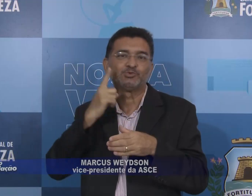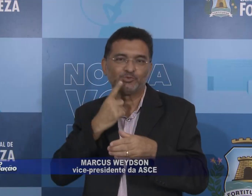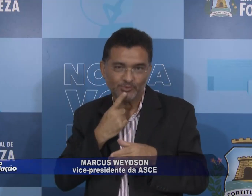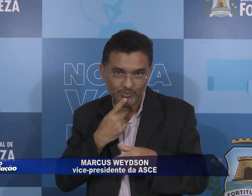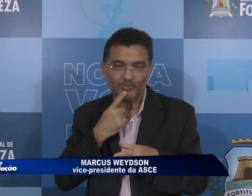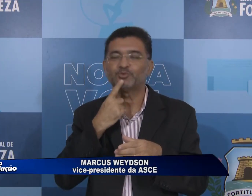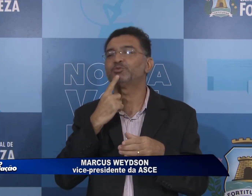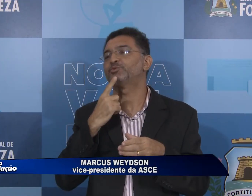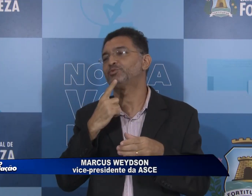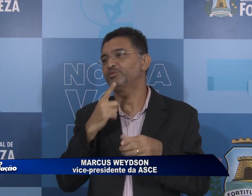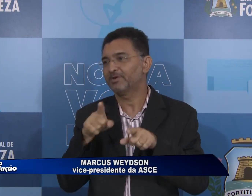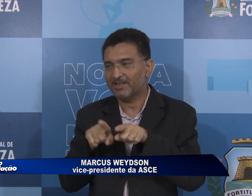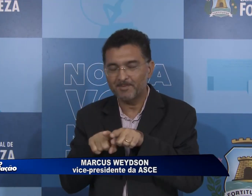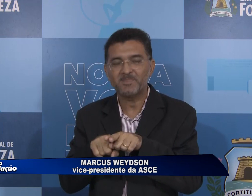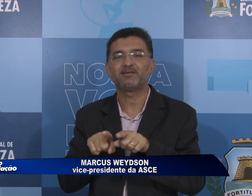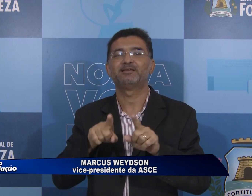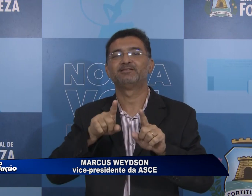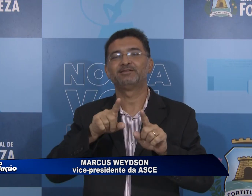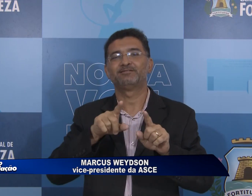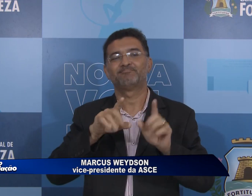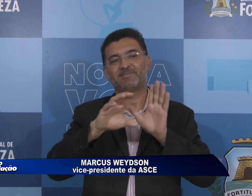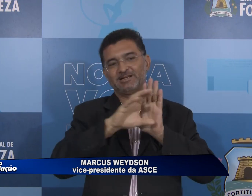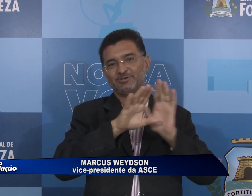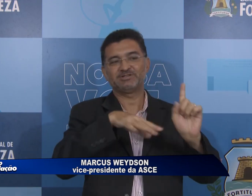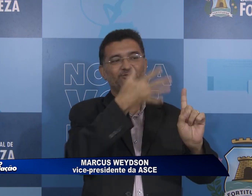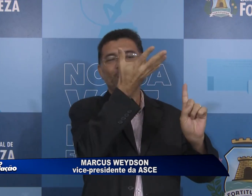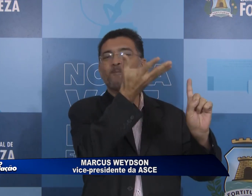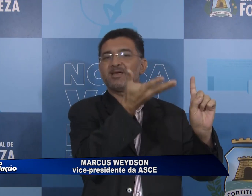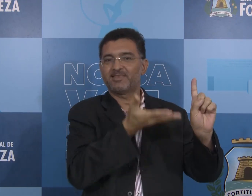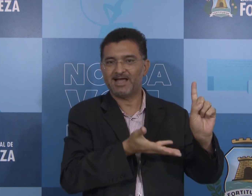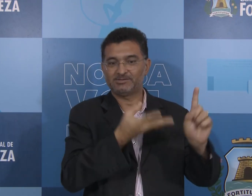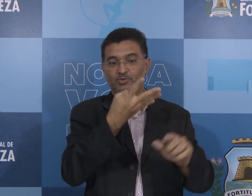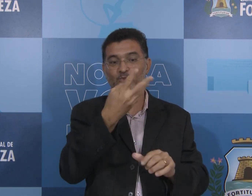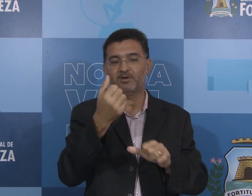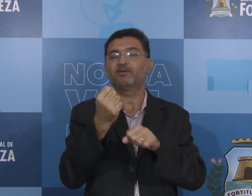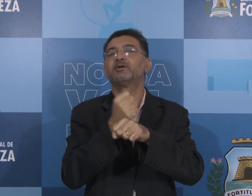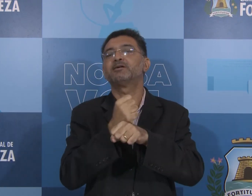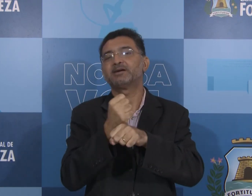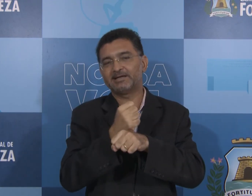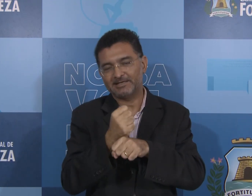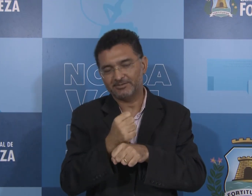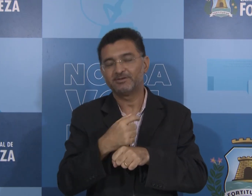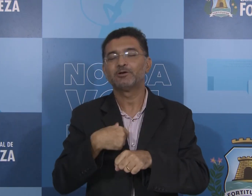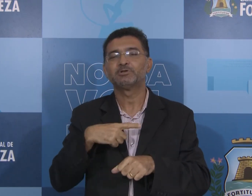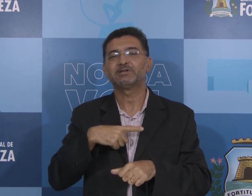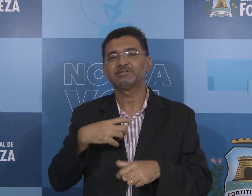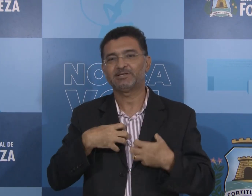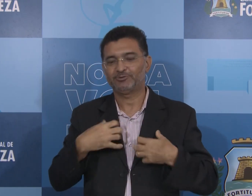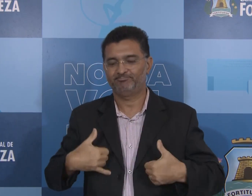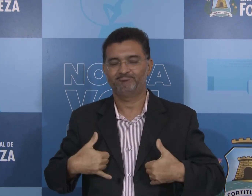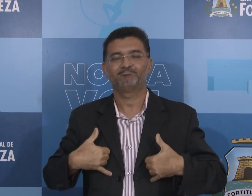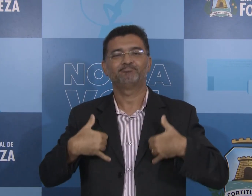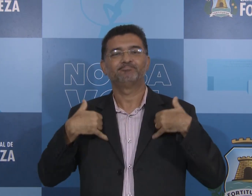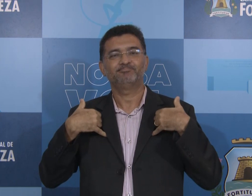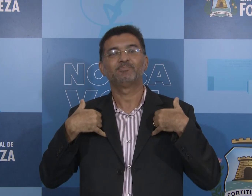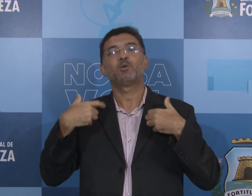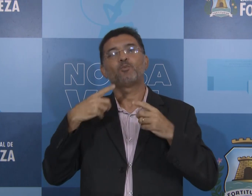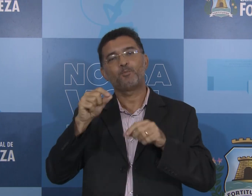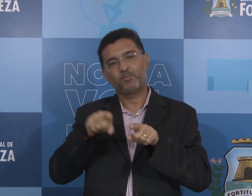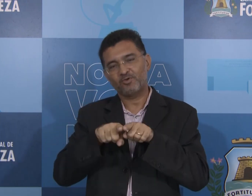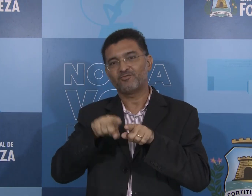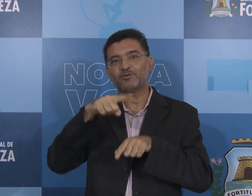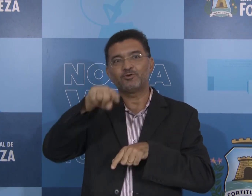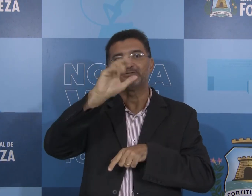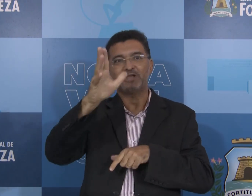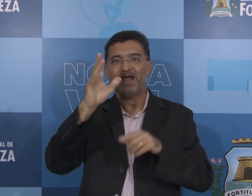A comunidade surda cearense está reunida aqui hoje na Câmara e homenageando a associação, pelos seus 41 anos. Eu me